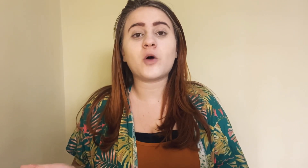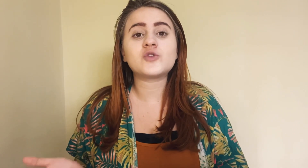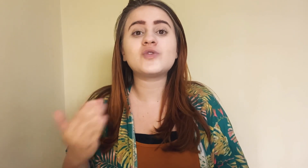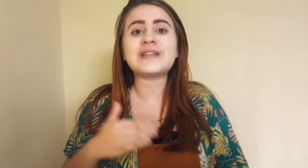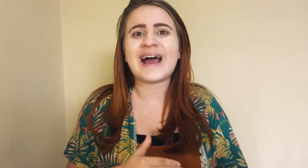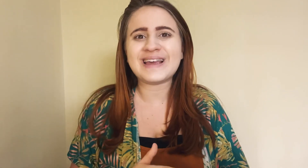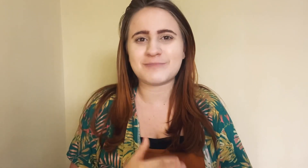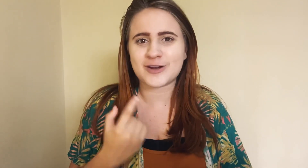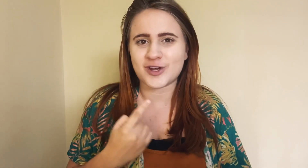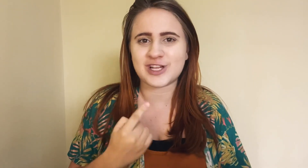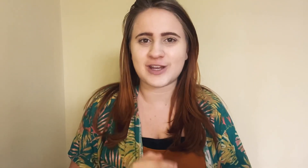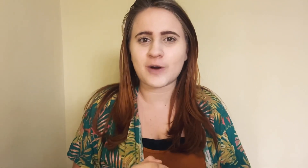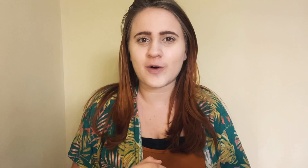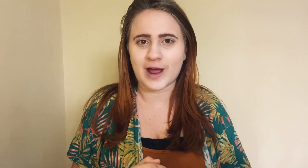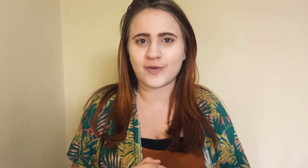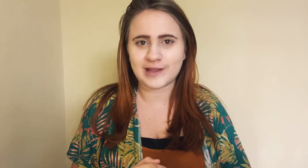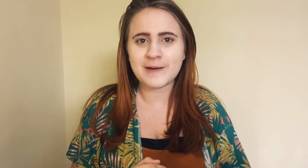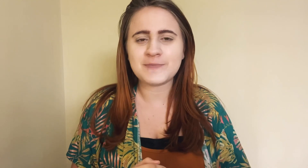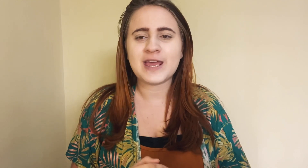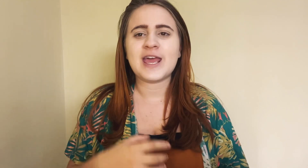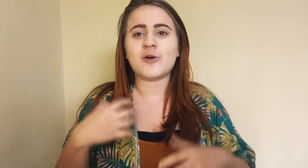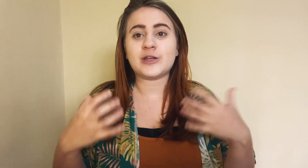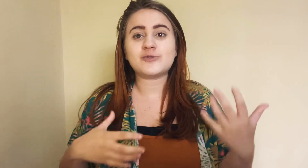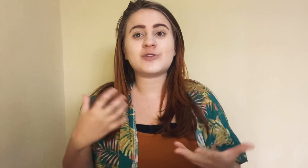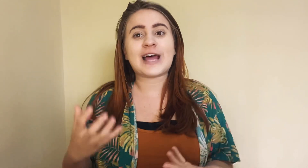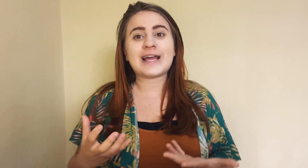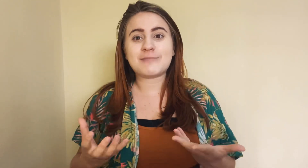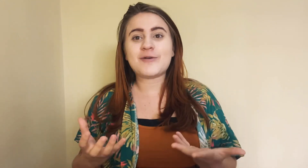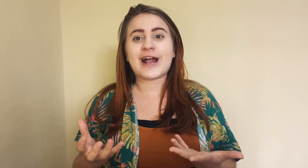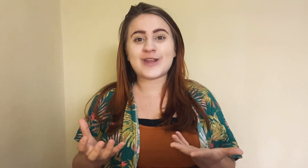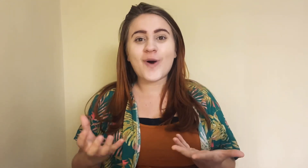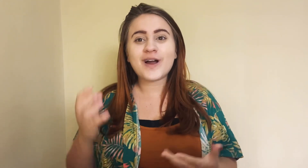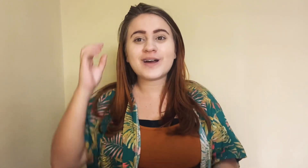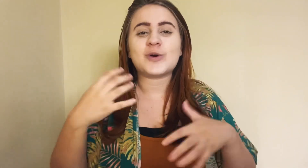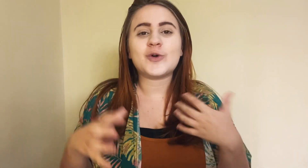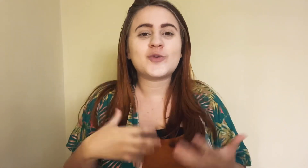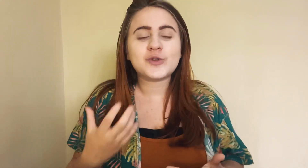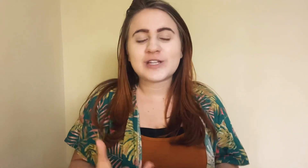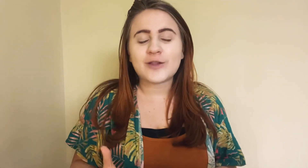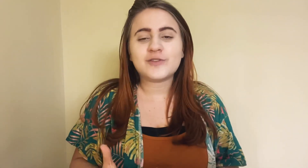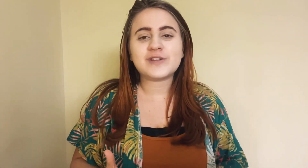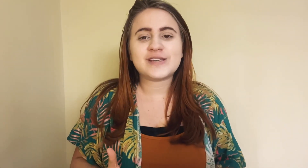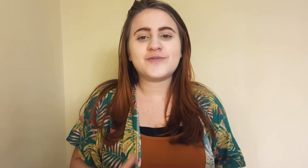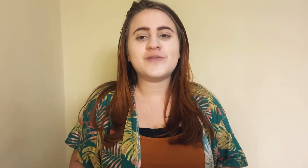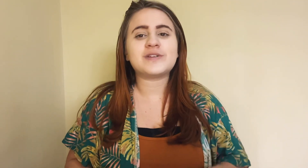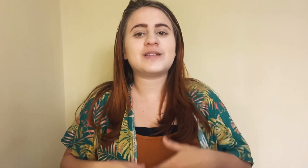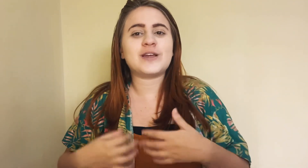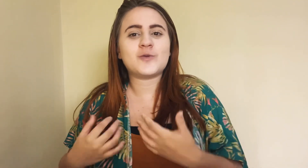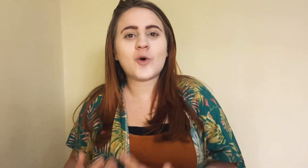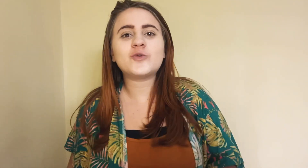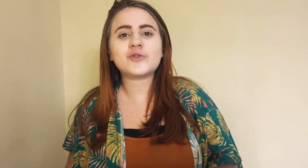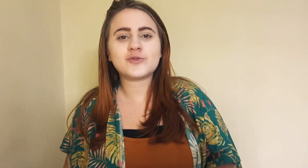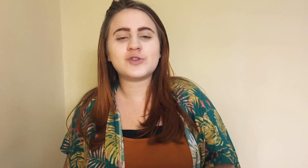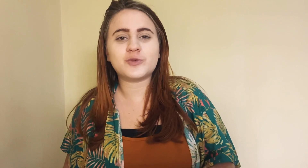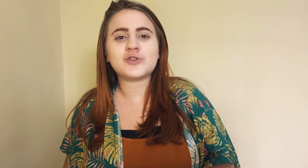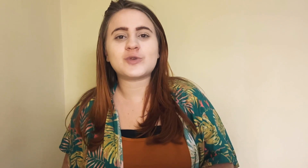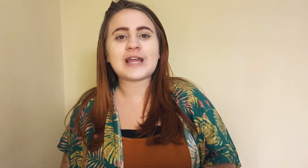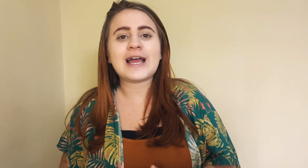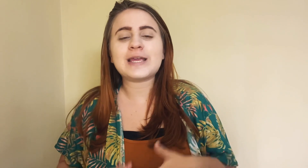ao sotaque pra nós na língua oral, né? Eu tenho um sotaque meio carioca. De acordo com o estado que você vive, você tem um outro tipo de sotaque.